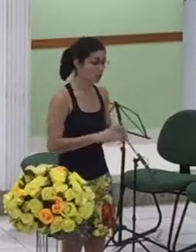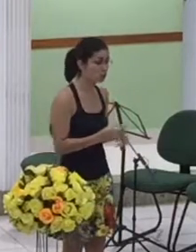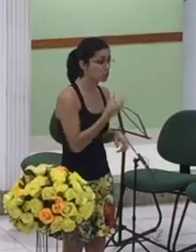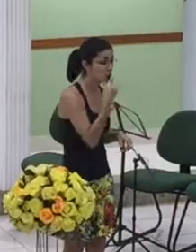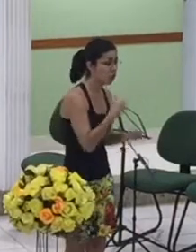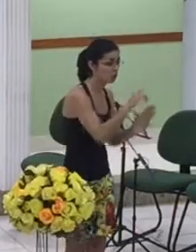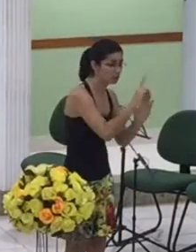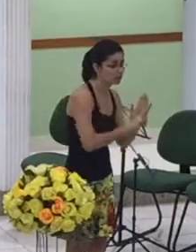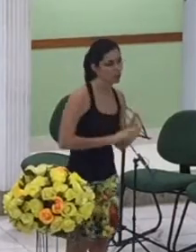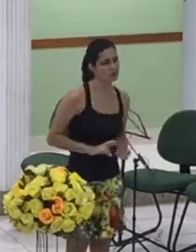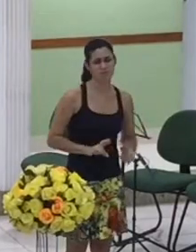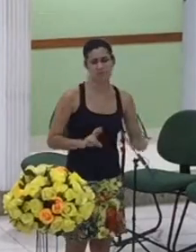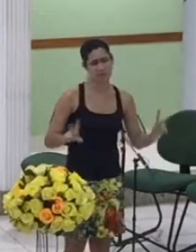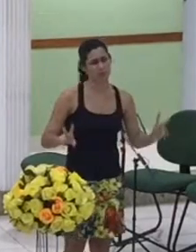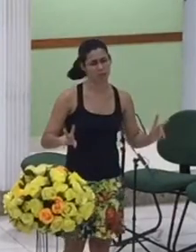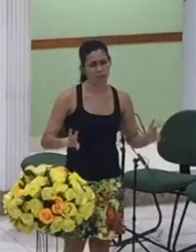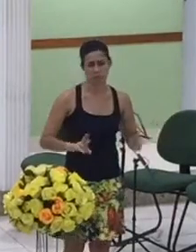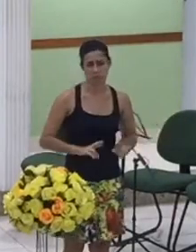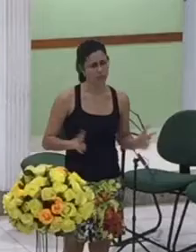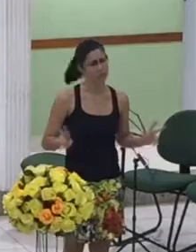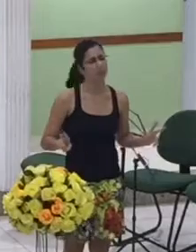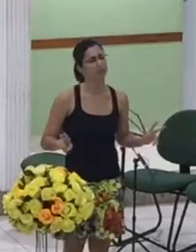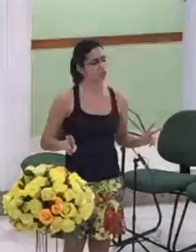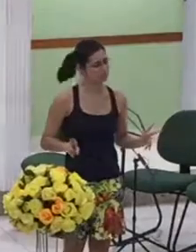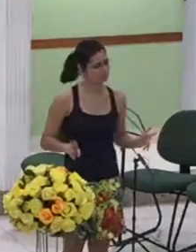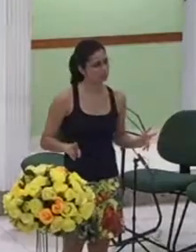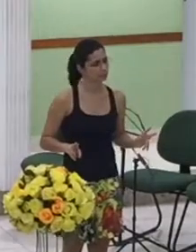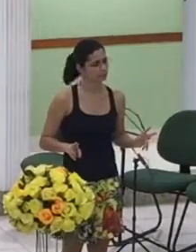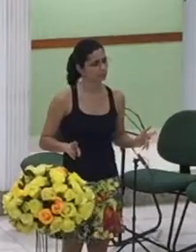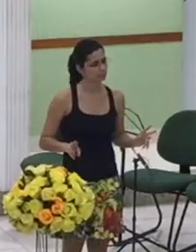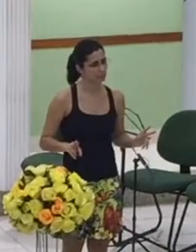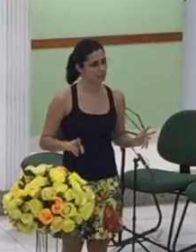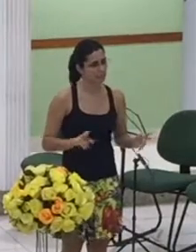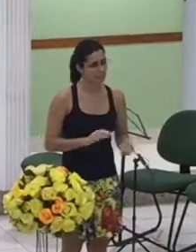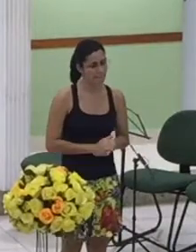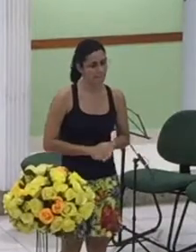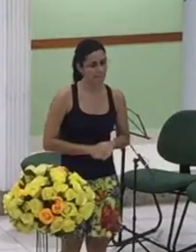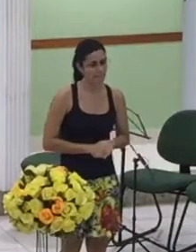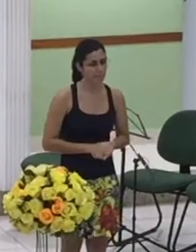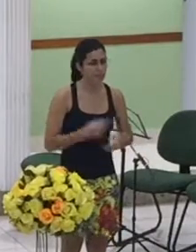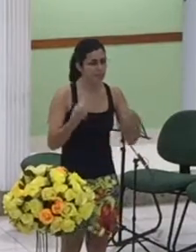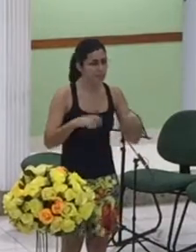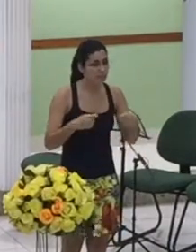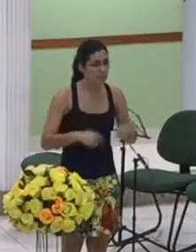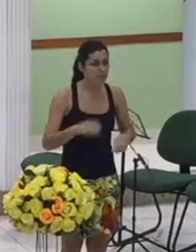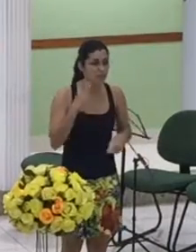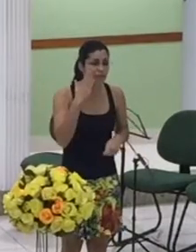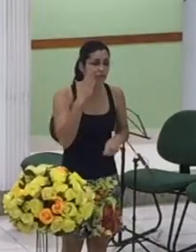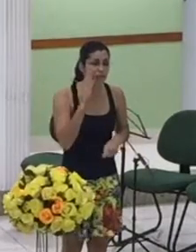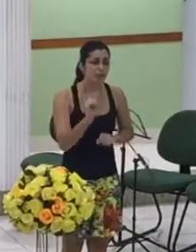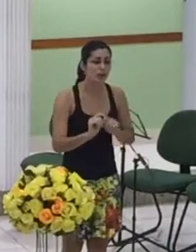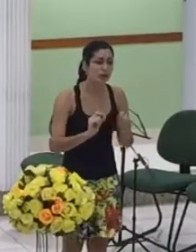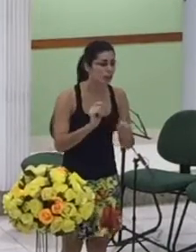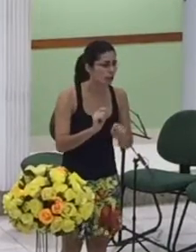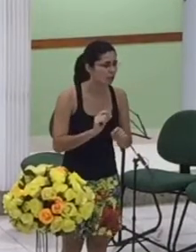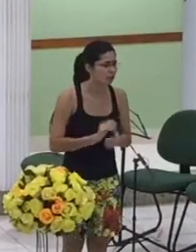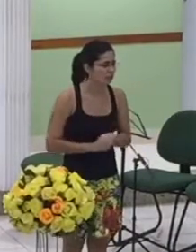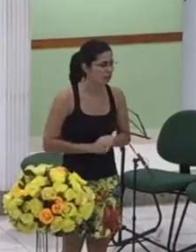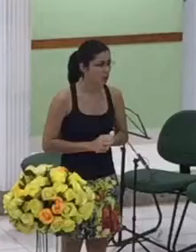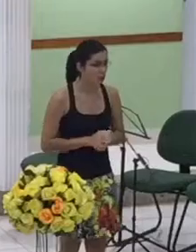saiba e insisto que a sua luta no senhor não é em vão as dores e as lágrimas que você já